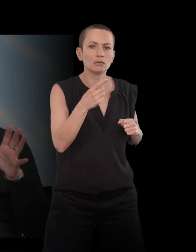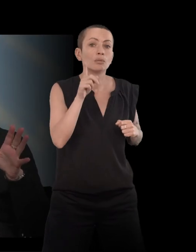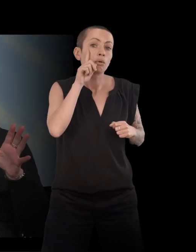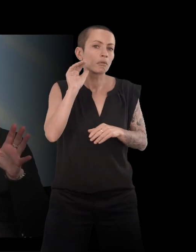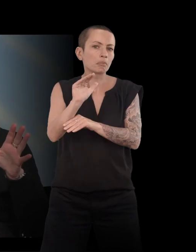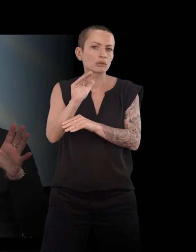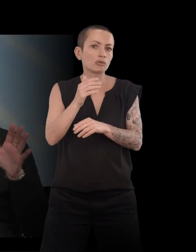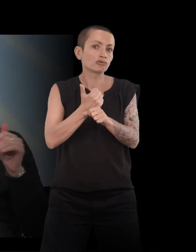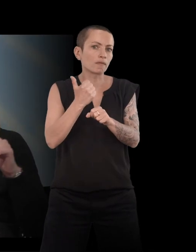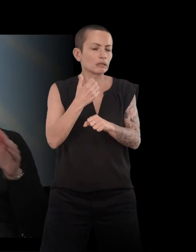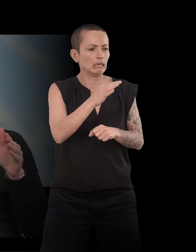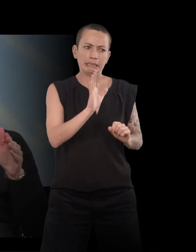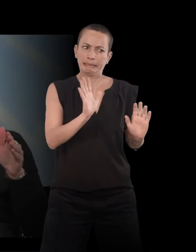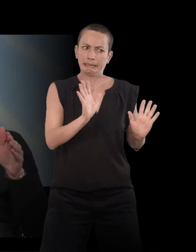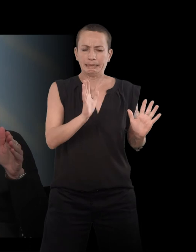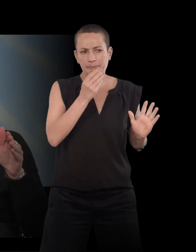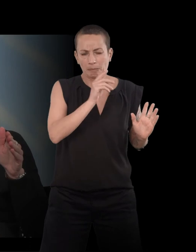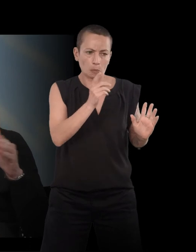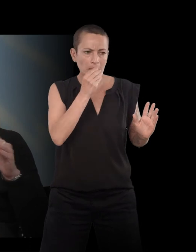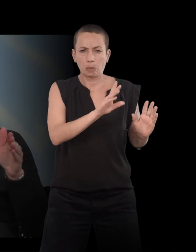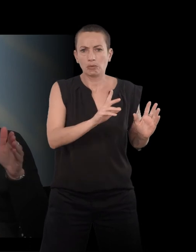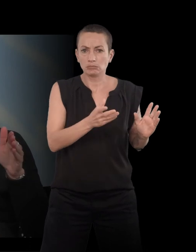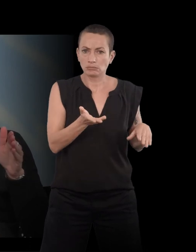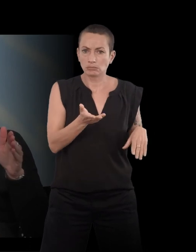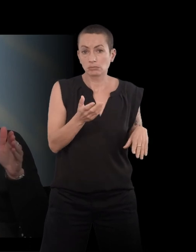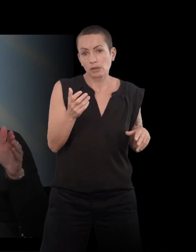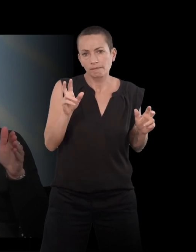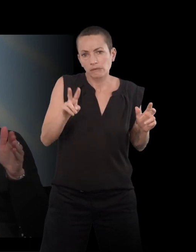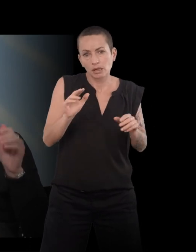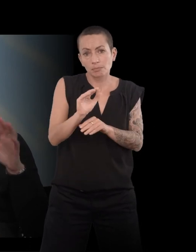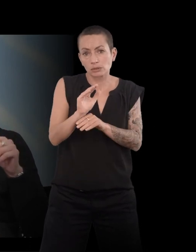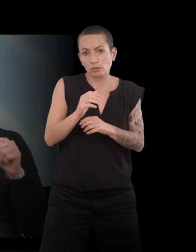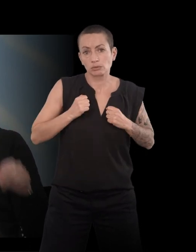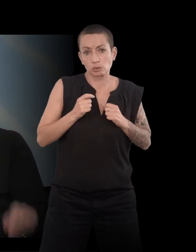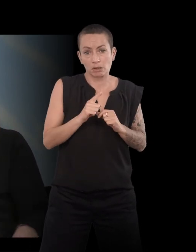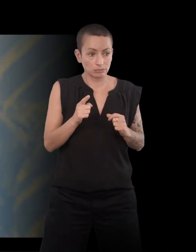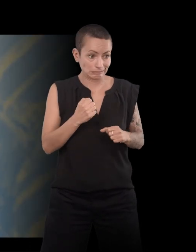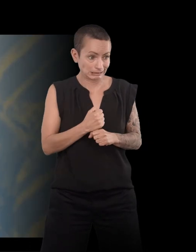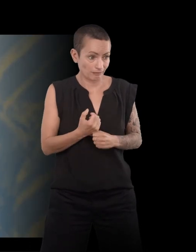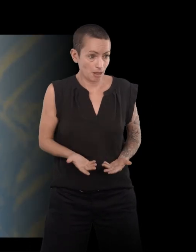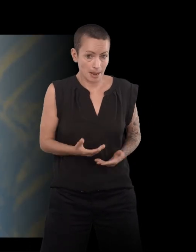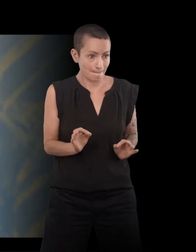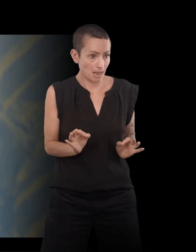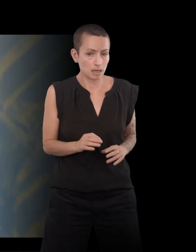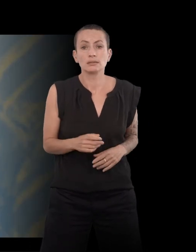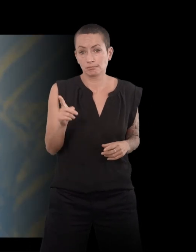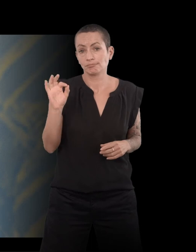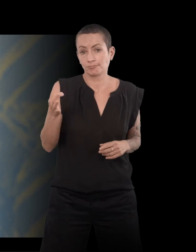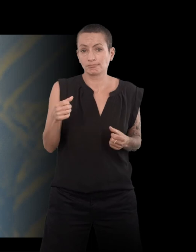patron disait toujours « il tombe mal ». Il voulait pas lui dire qu'en fait il avait pas de boulot pour lui en ce moment. Voilà, il prend la veste et la jette par la fenêtre et maintenant elle tombe